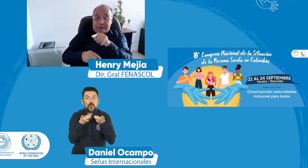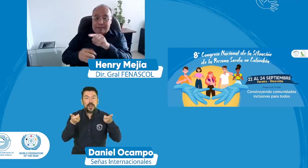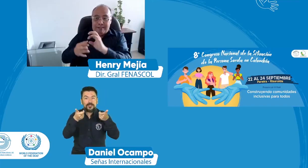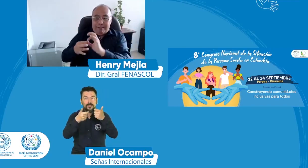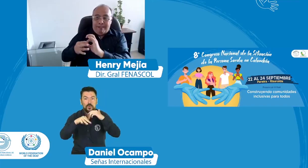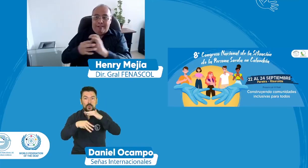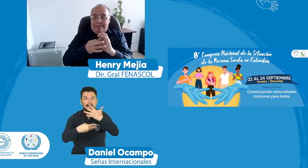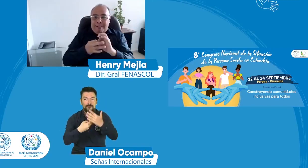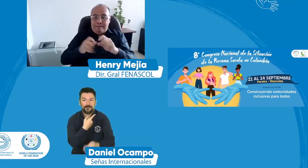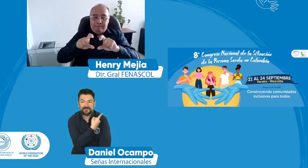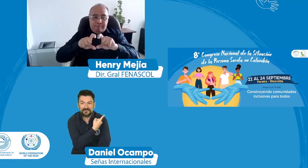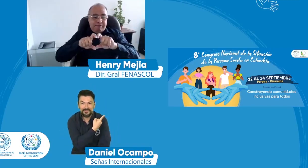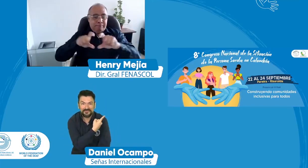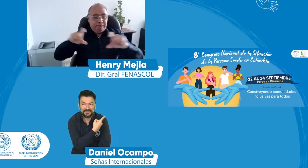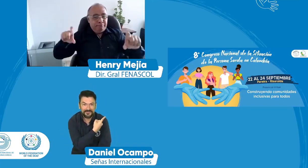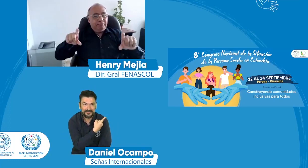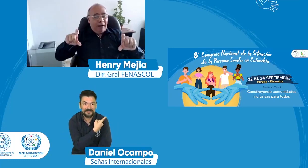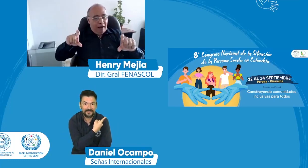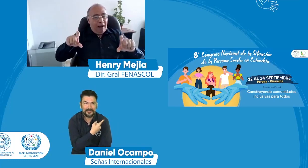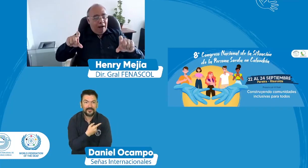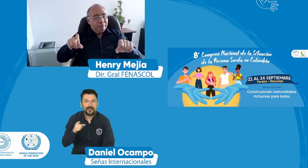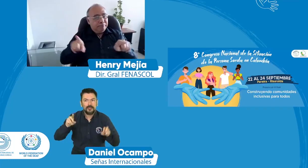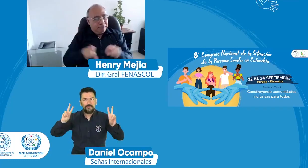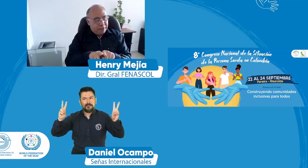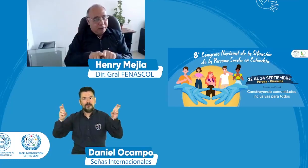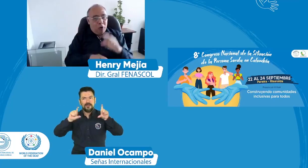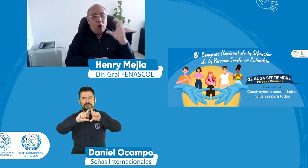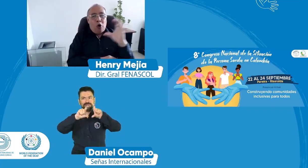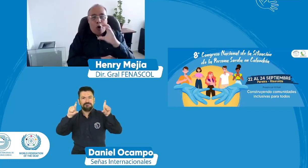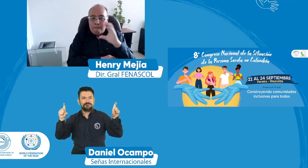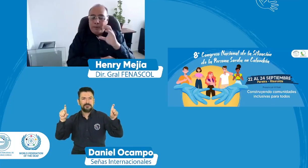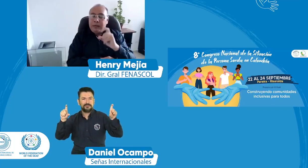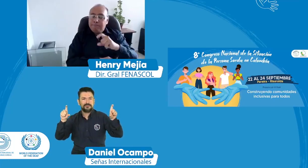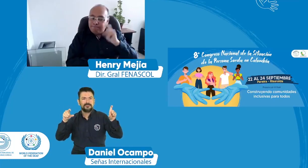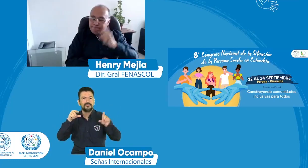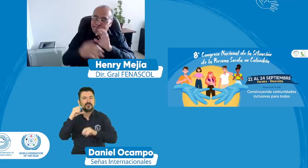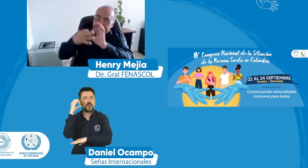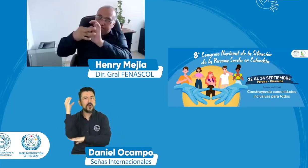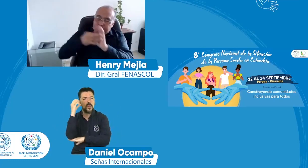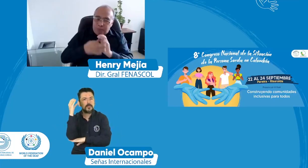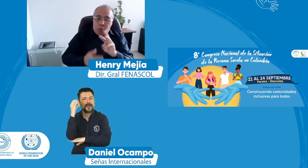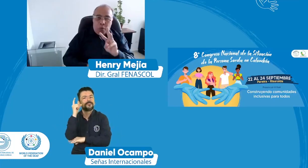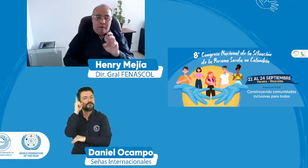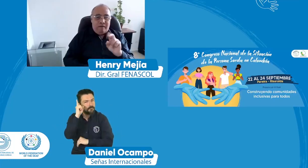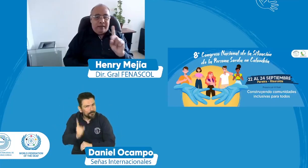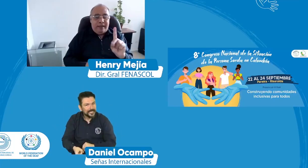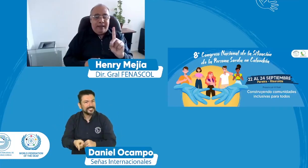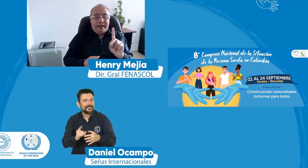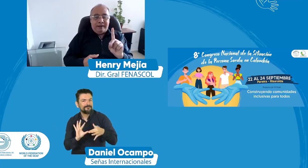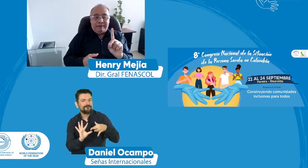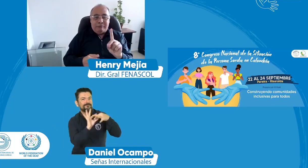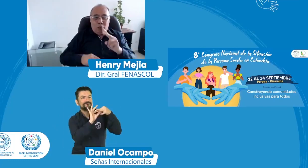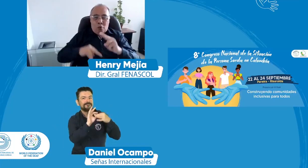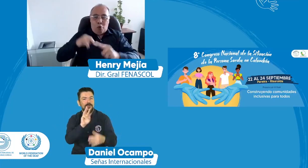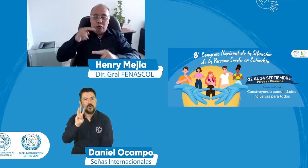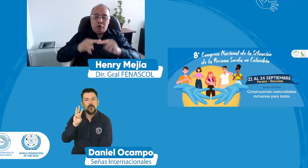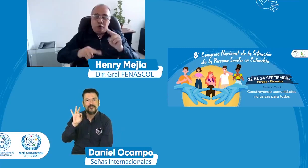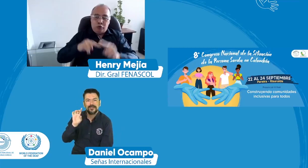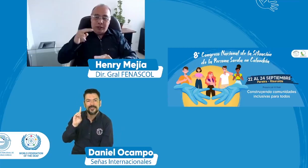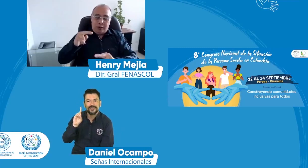nuestra imagen del octavo congreso que nos unimos a este lema Colombia también se une con lo